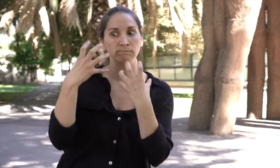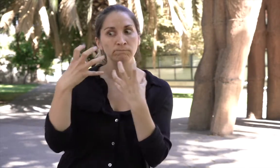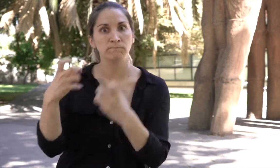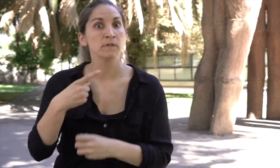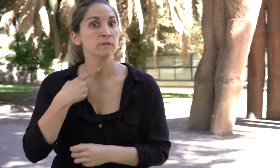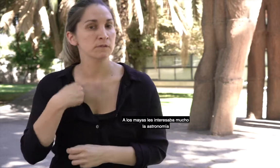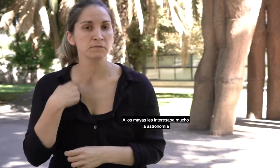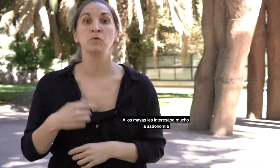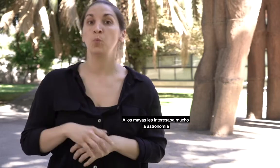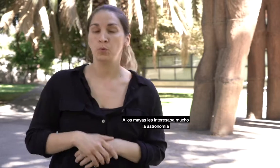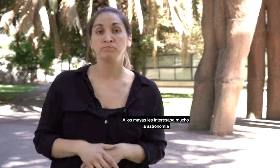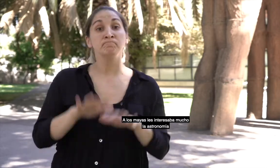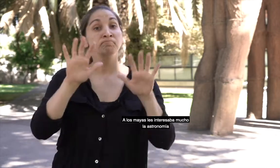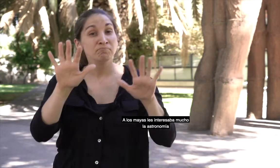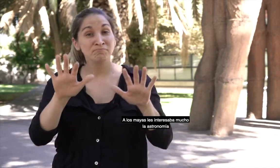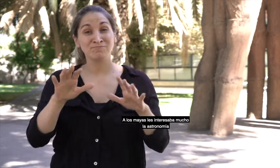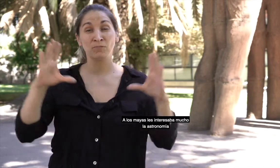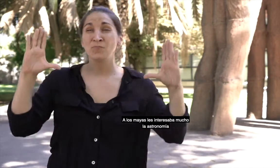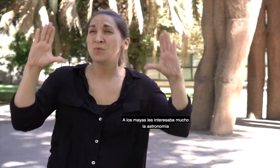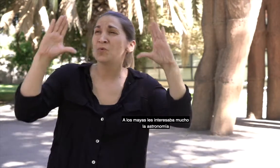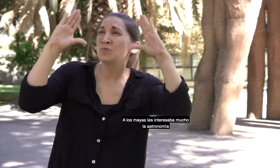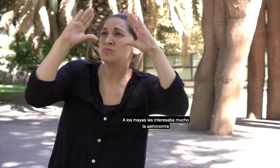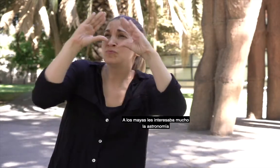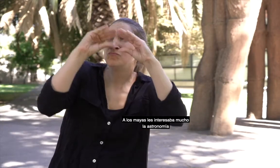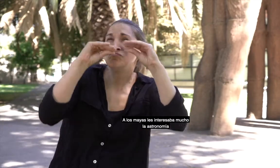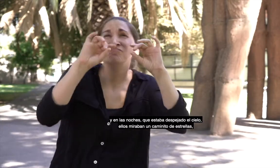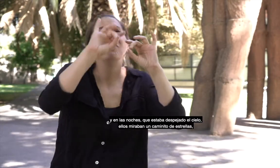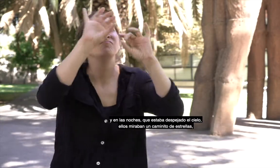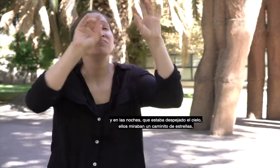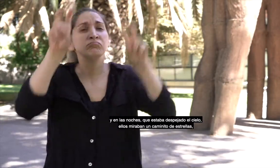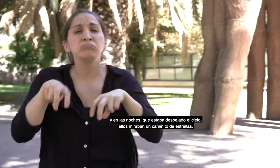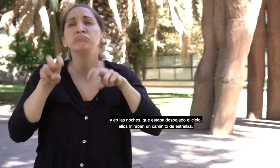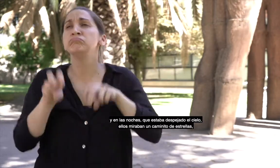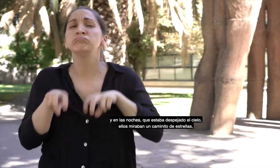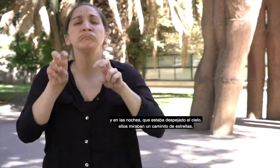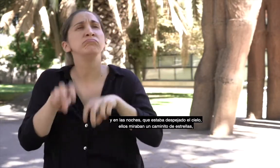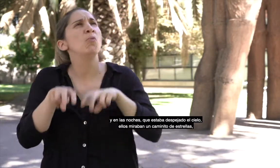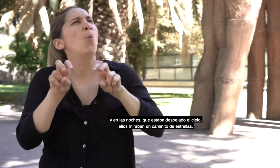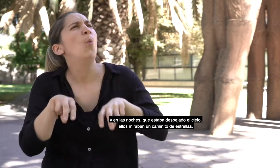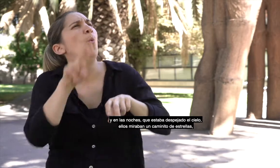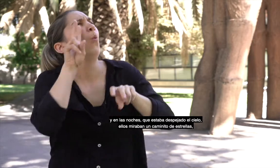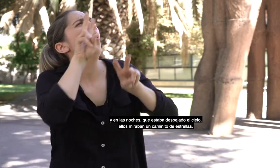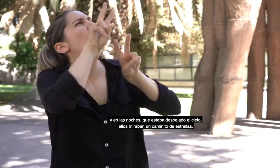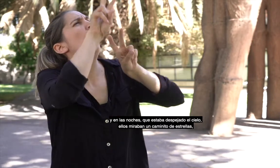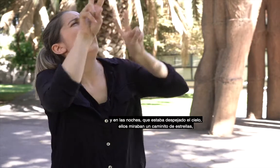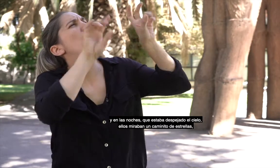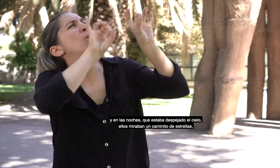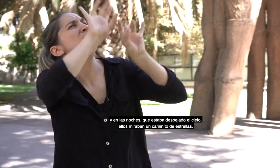A los mayas les interesaba mucho la astronomía y en las noches que estaba despejado el cielo, ellos